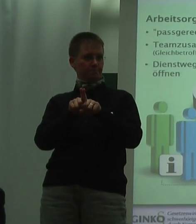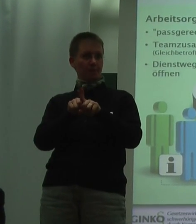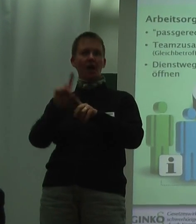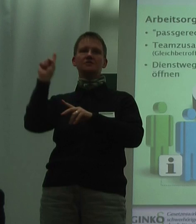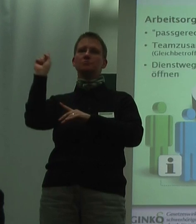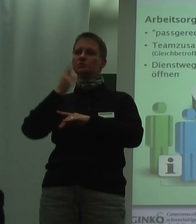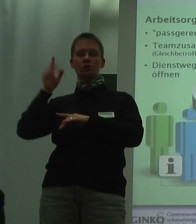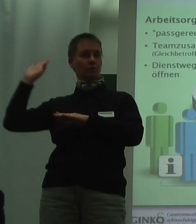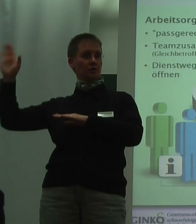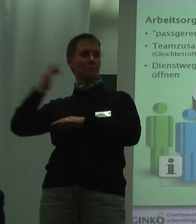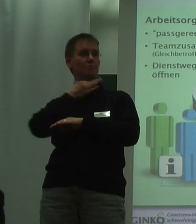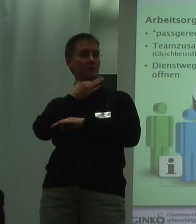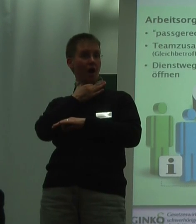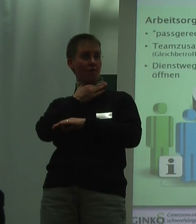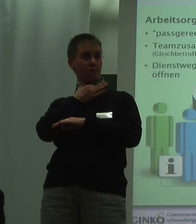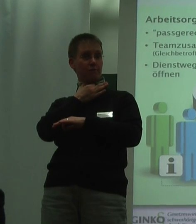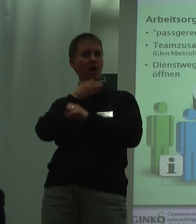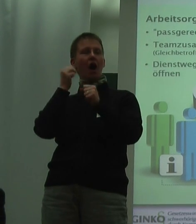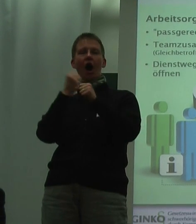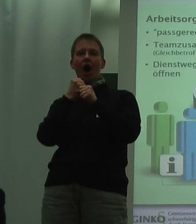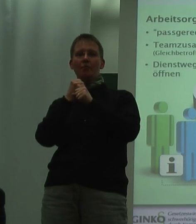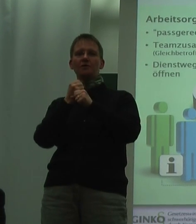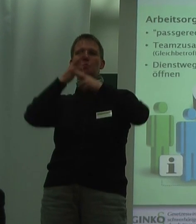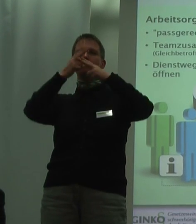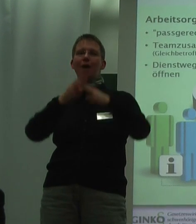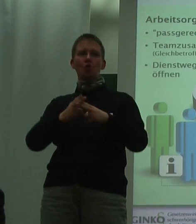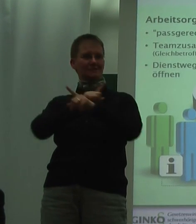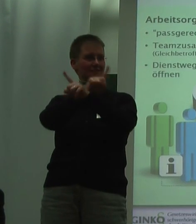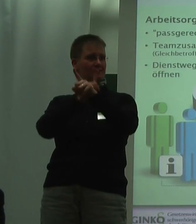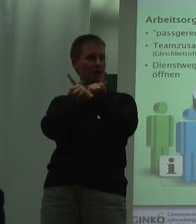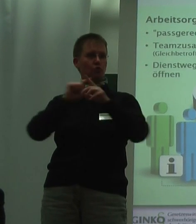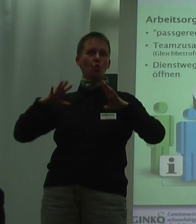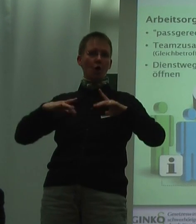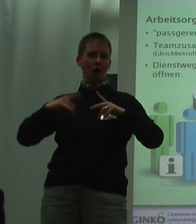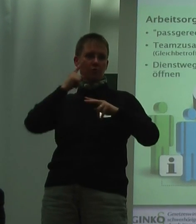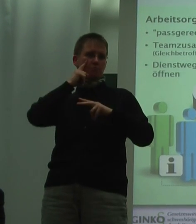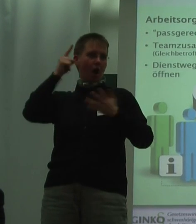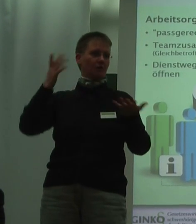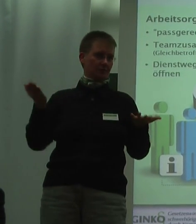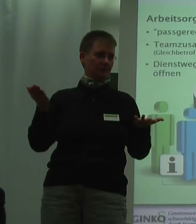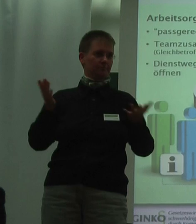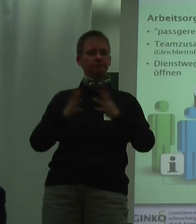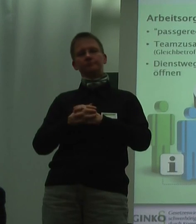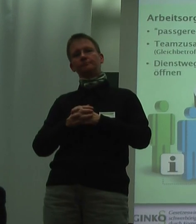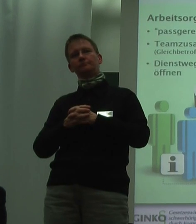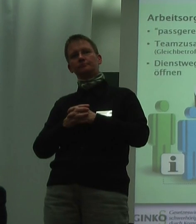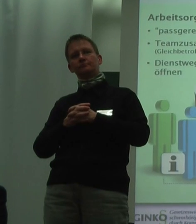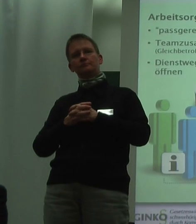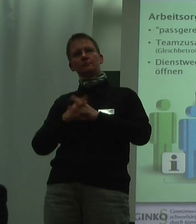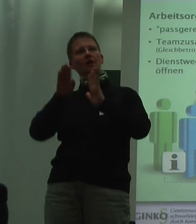Bedürfnisse der Betroffenen bei den Arbeits- und Pausenzeichen aber auch beim Urlaub berücksichtigt werden. Termine sind so zu